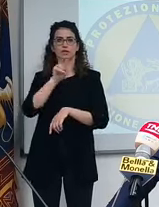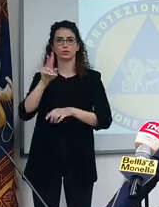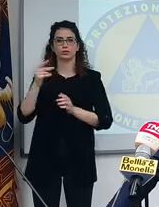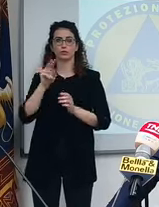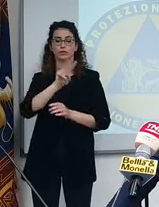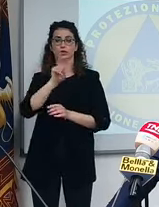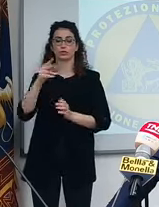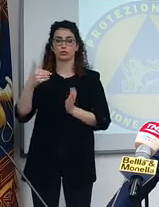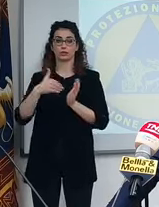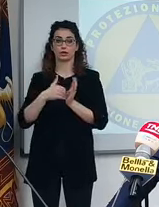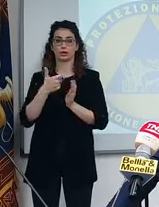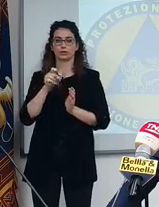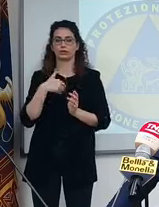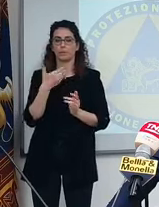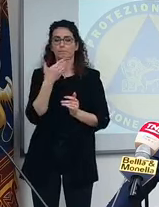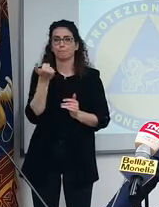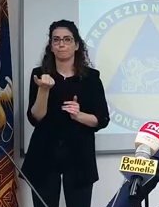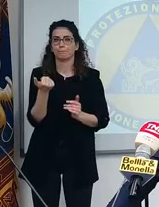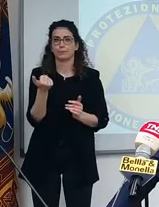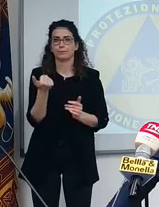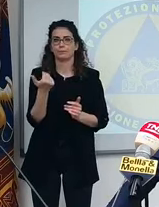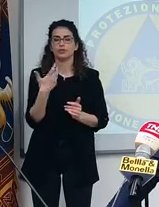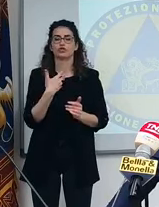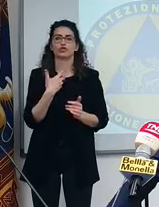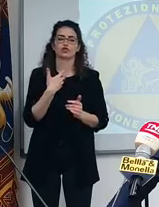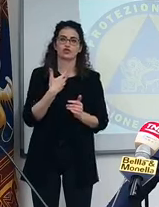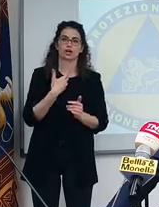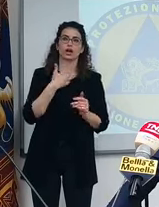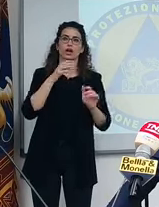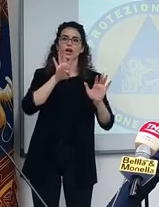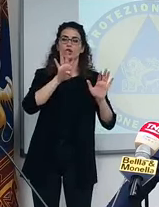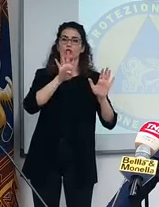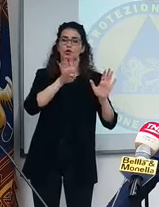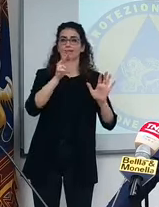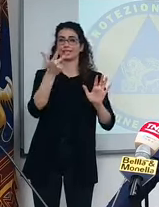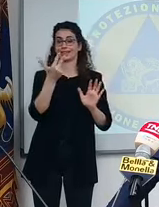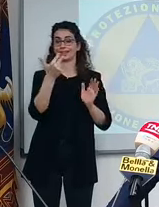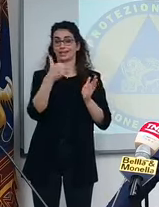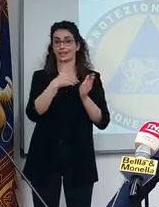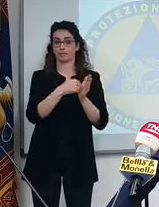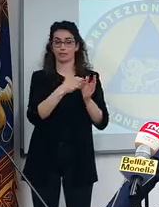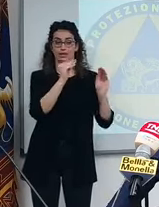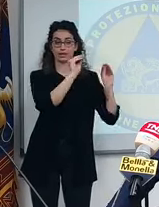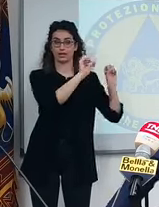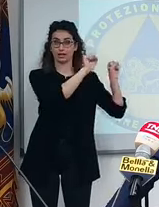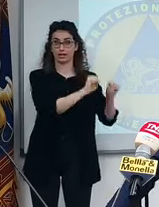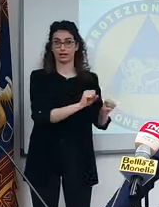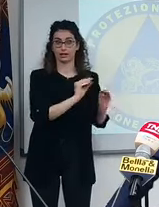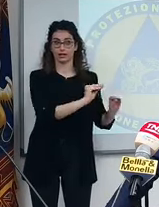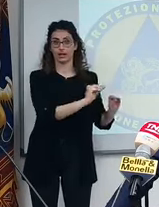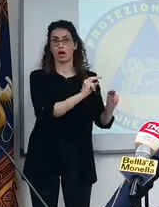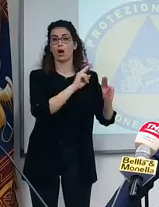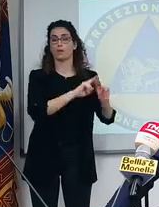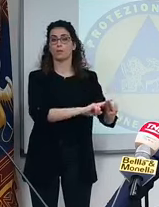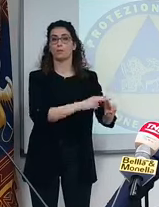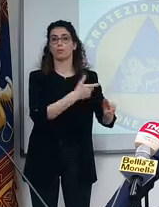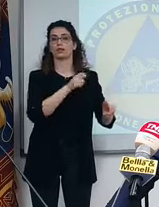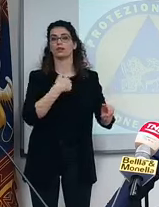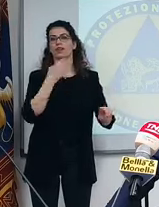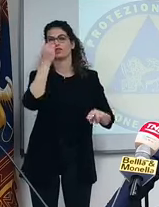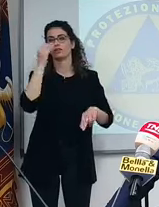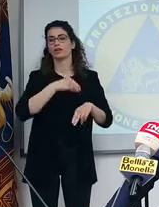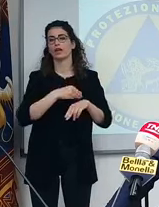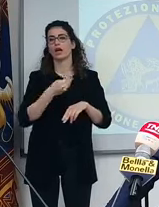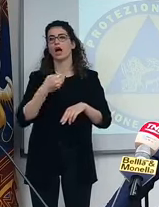.000 perché non ne abbiamo più, cioè ne abbiamo 93.000 a magazzino, ma che sono bloccati perché appena arrivano, ad esempio a AstraZeneca